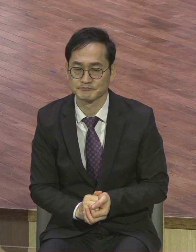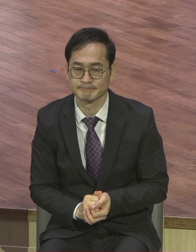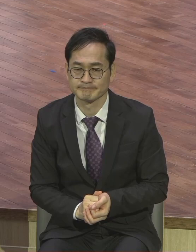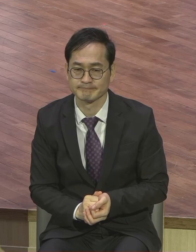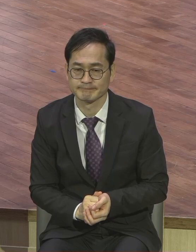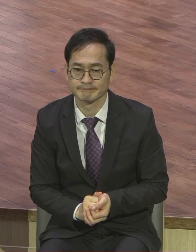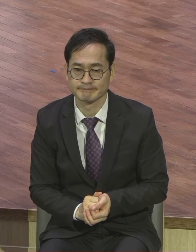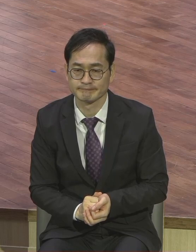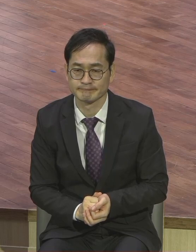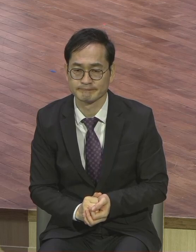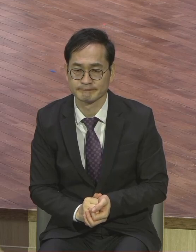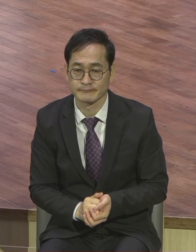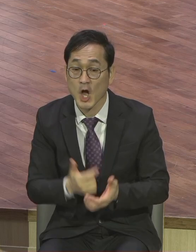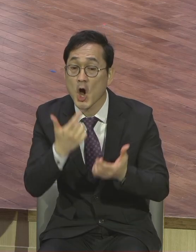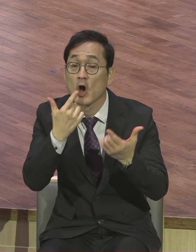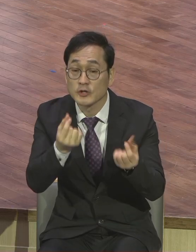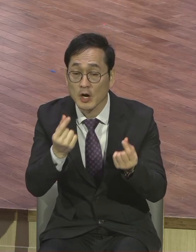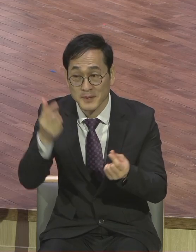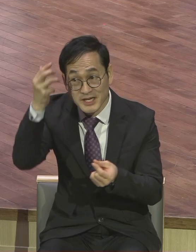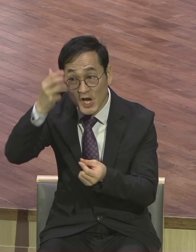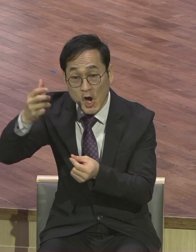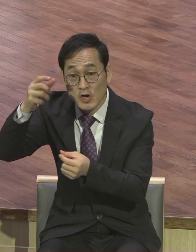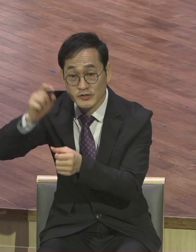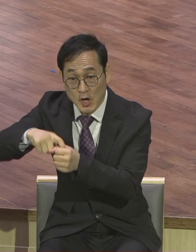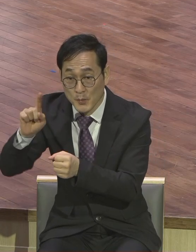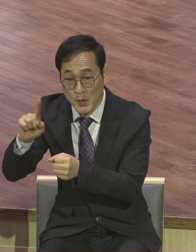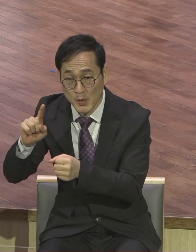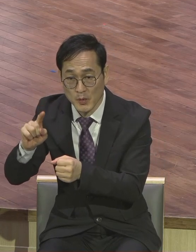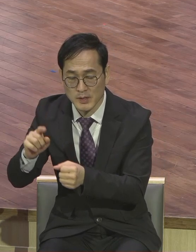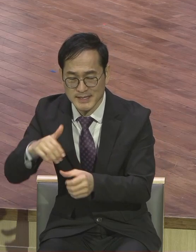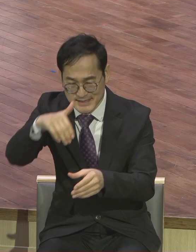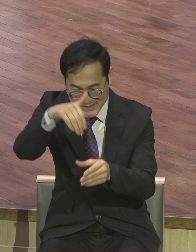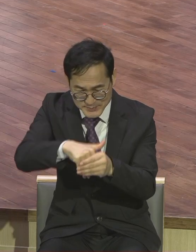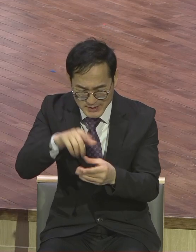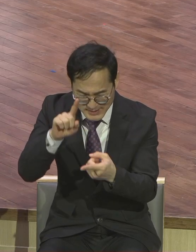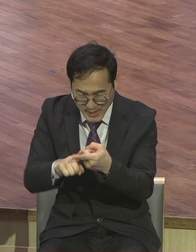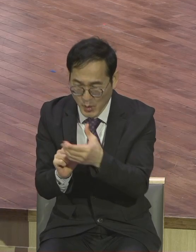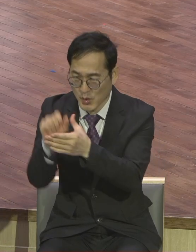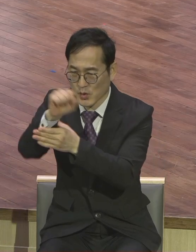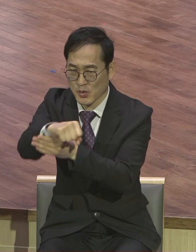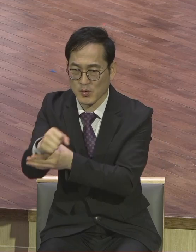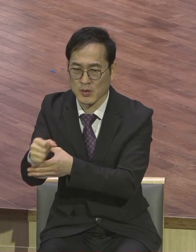영적으로도 마찬가지예요. 심은 대로 거두기 되어 있어요. 영적으로.